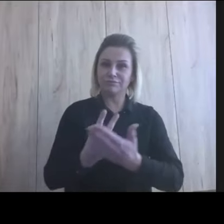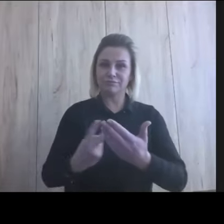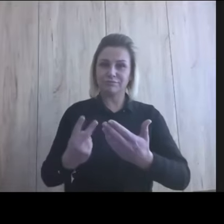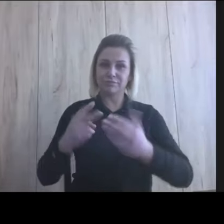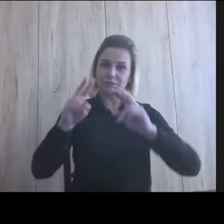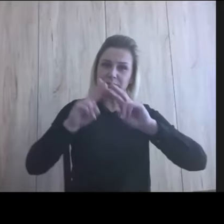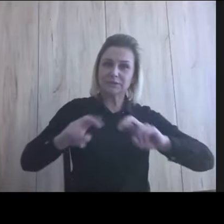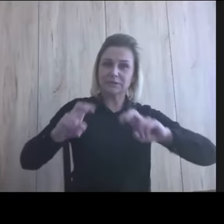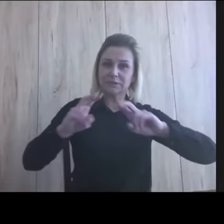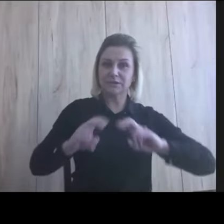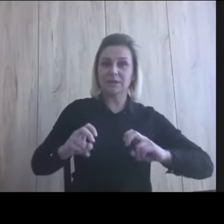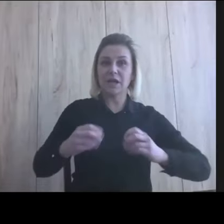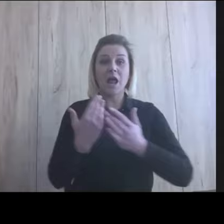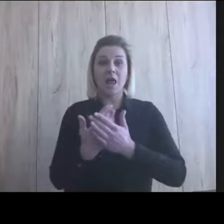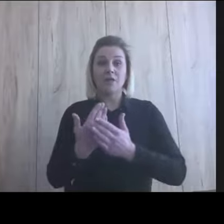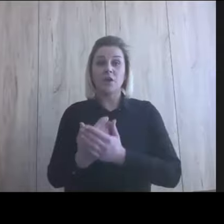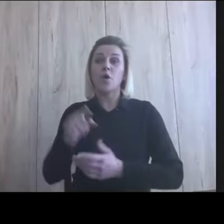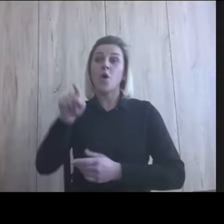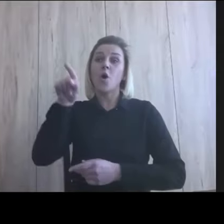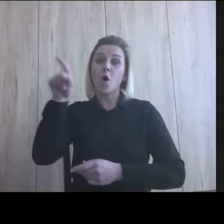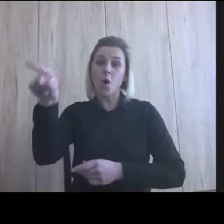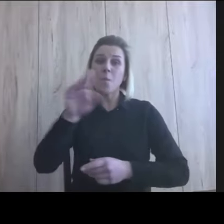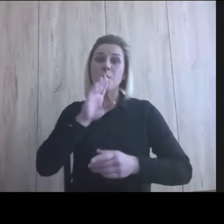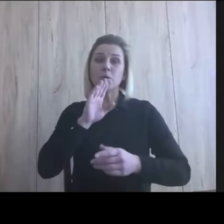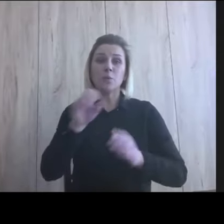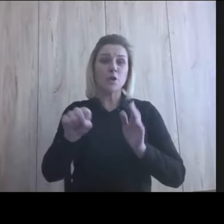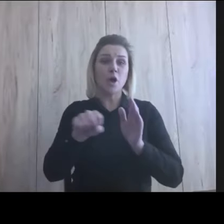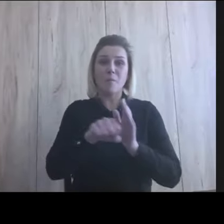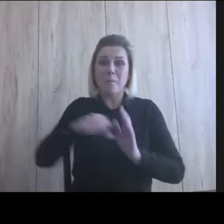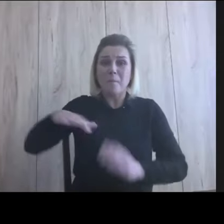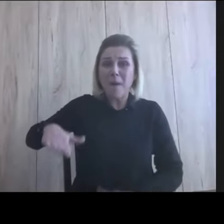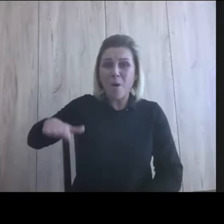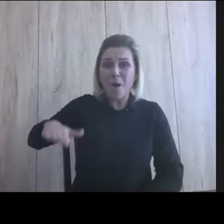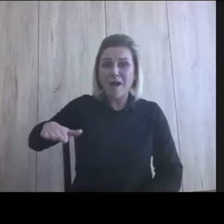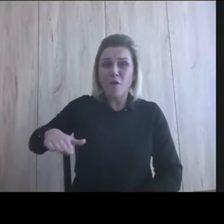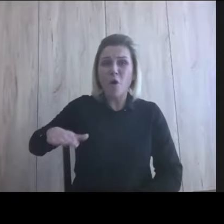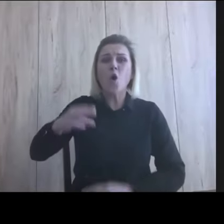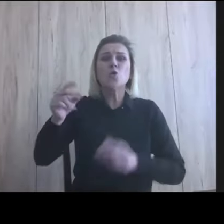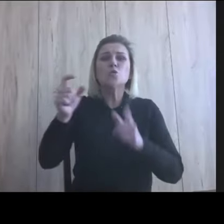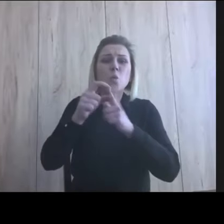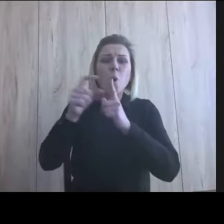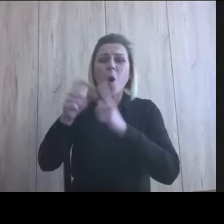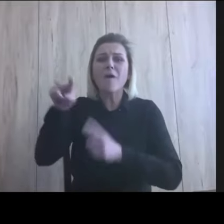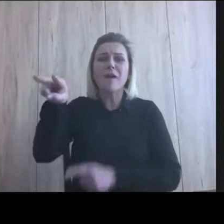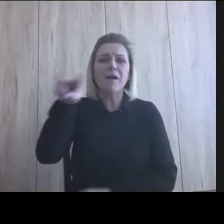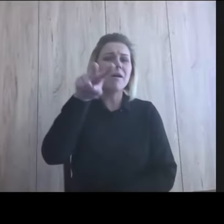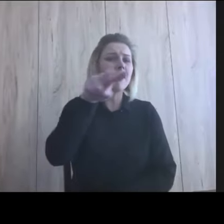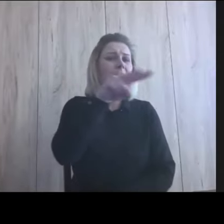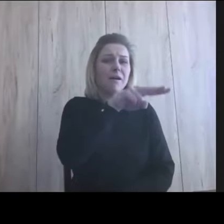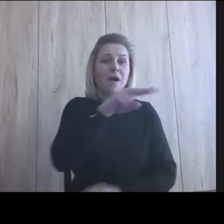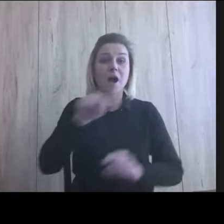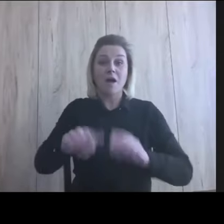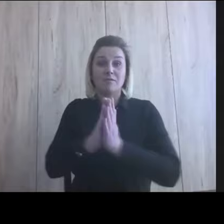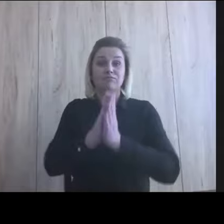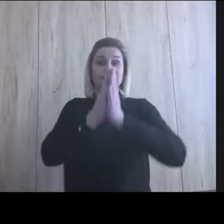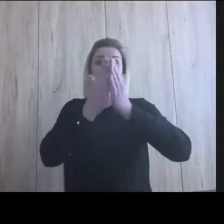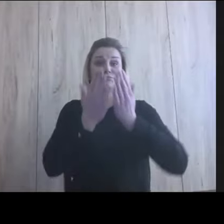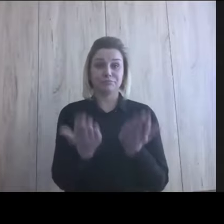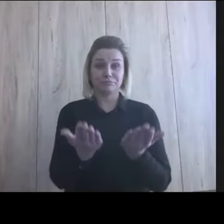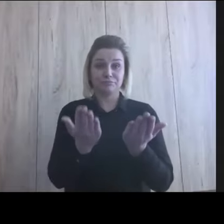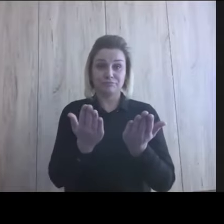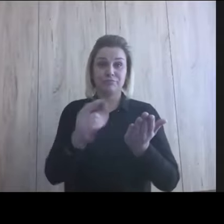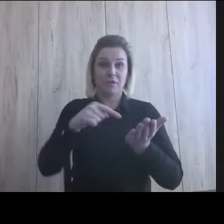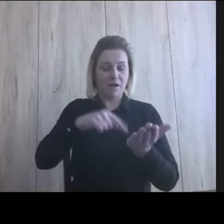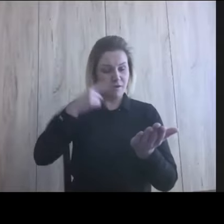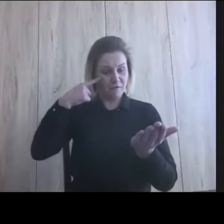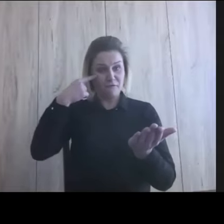od dziecka opatrywał się ze słowami, więc on, kiedy otworzył książkę, to widząc słowo,